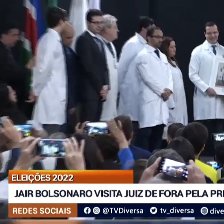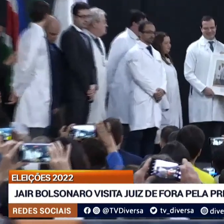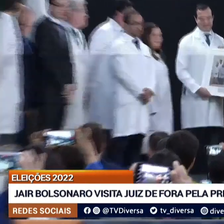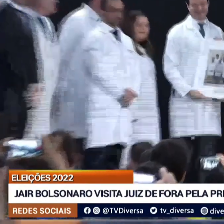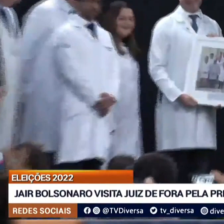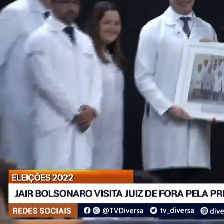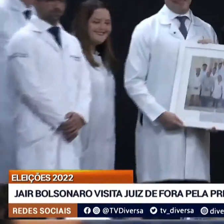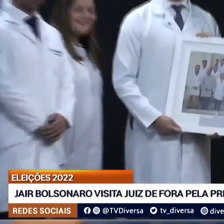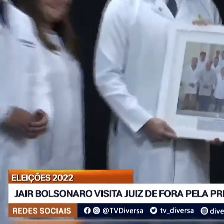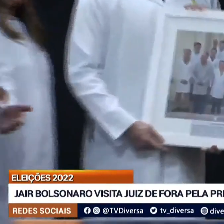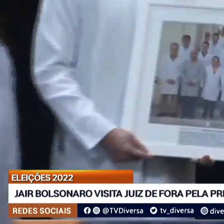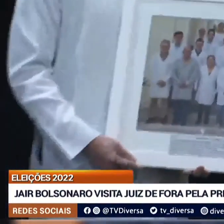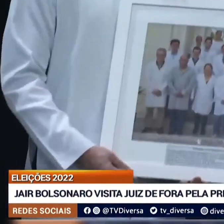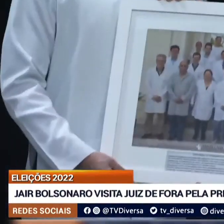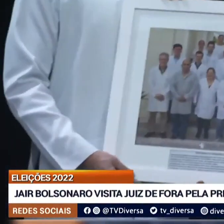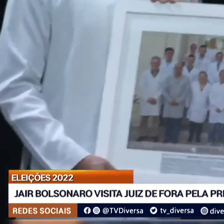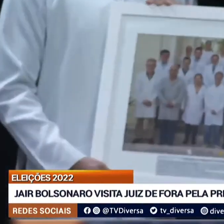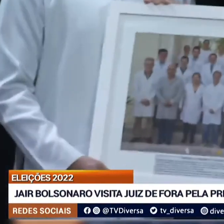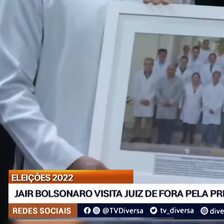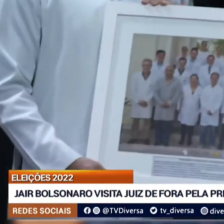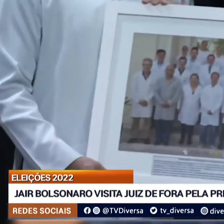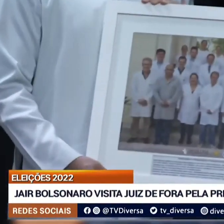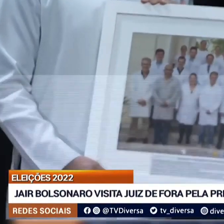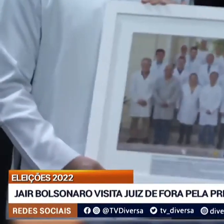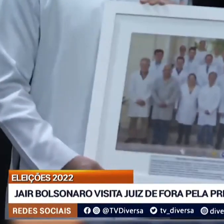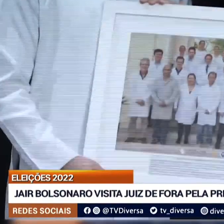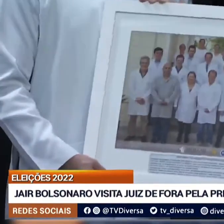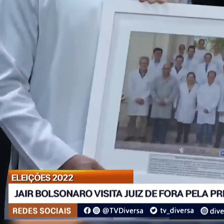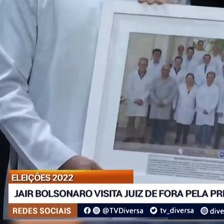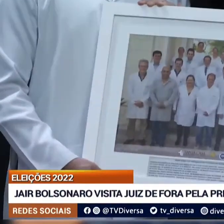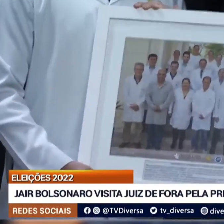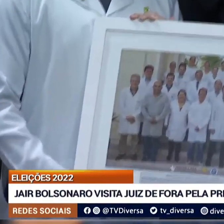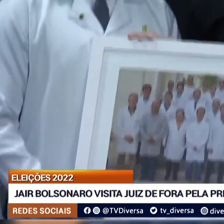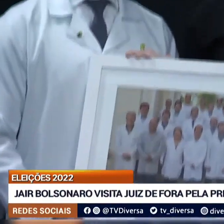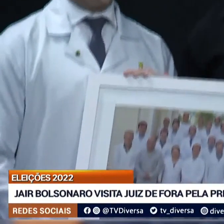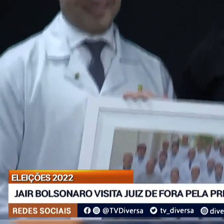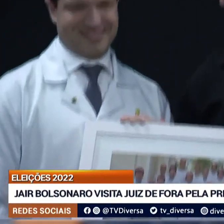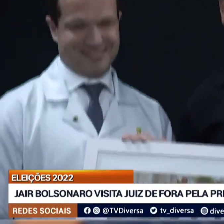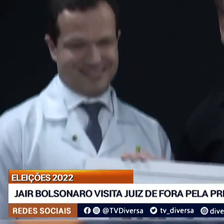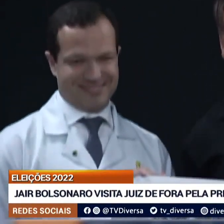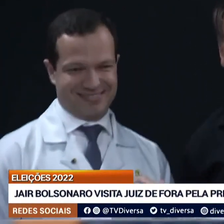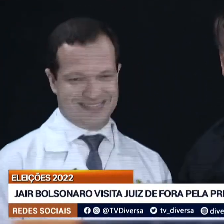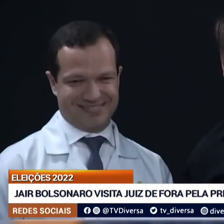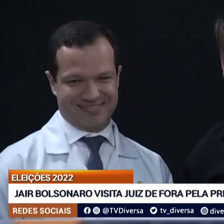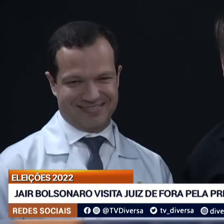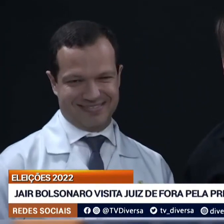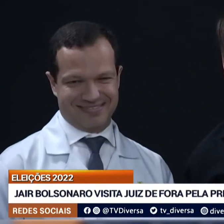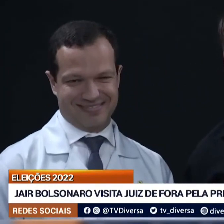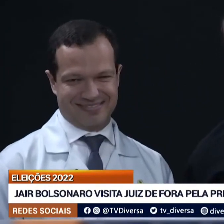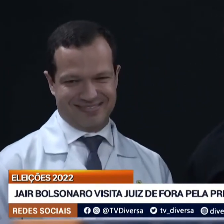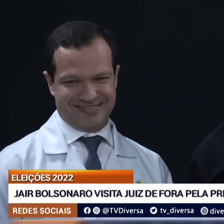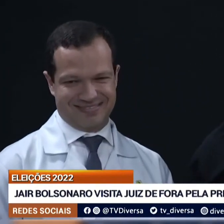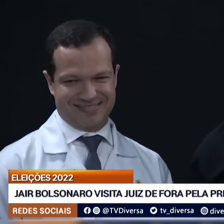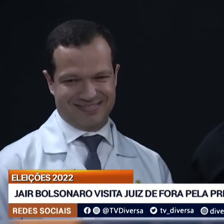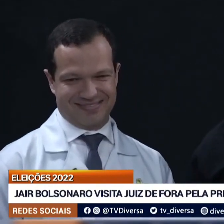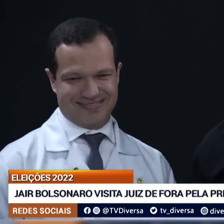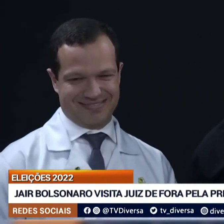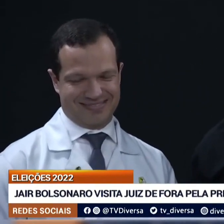médicos responsáveis por operar Bolsonaro entregaram uma foto emoldurada da equipe como homenagem.